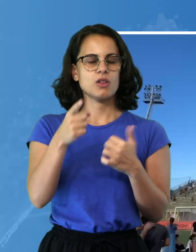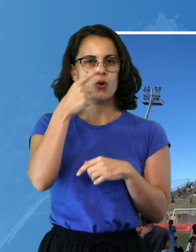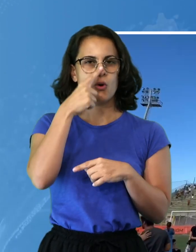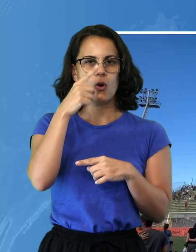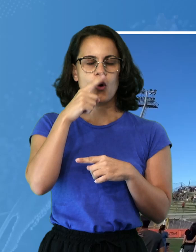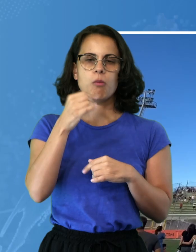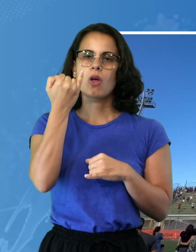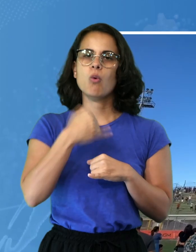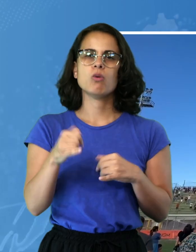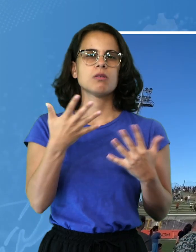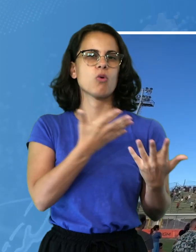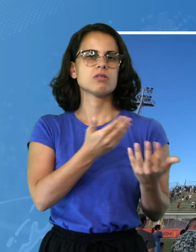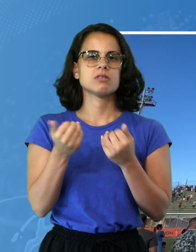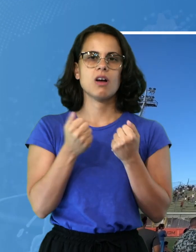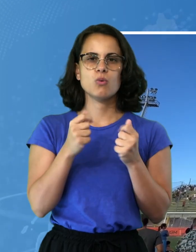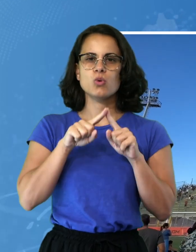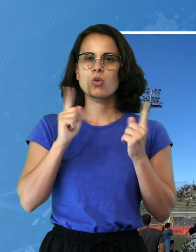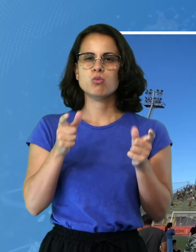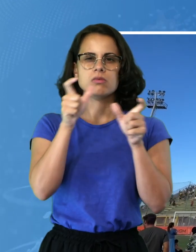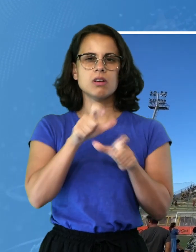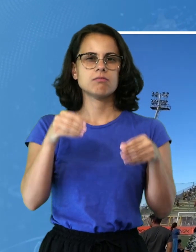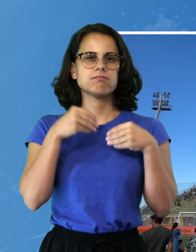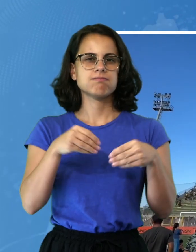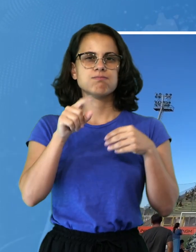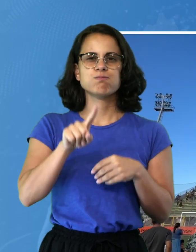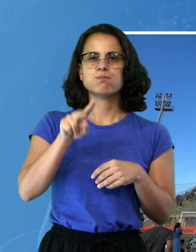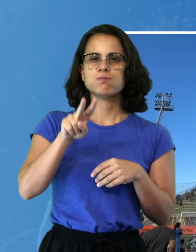toccante omaggio. Uno, due, tre, Giuseppe!